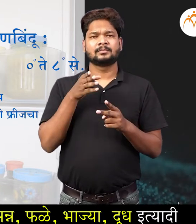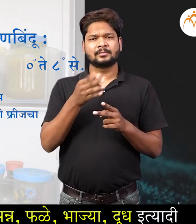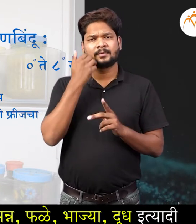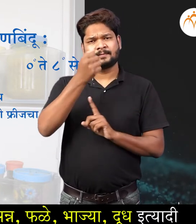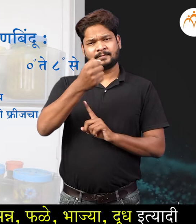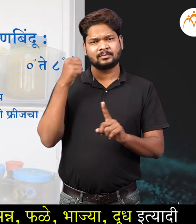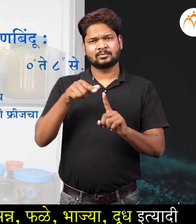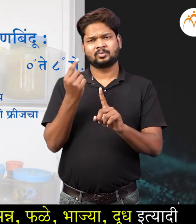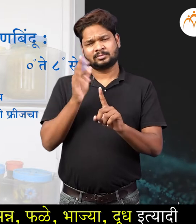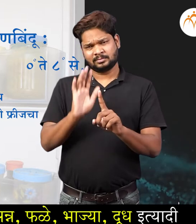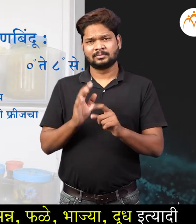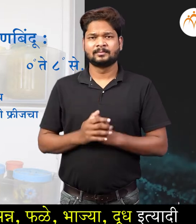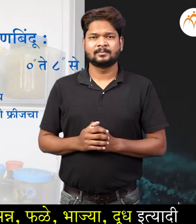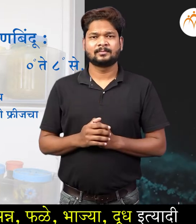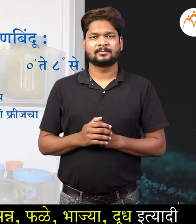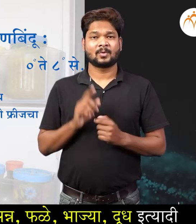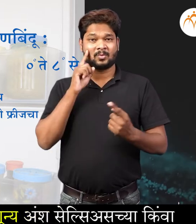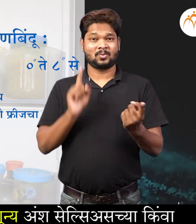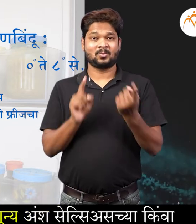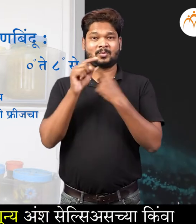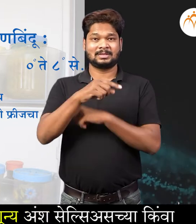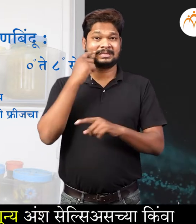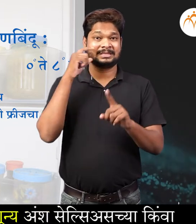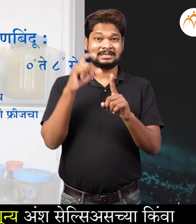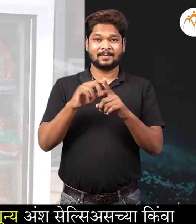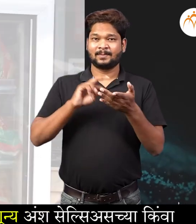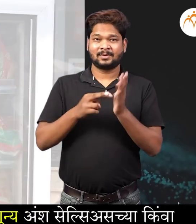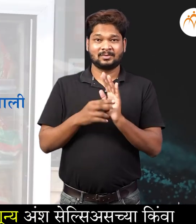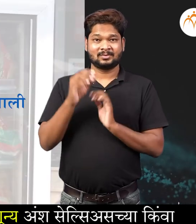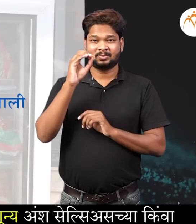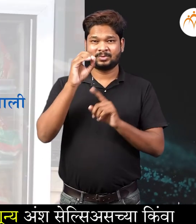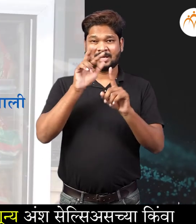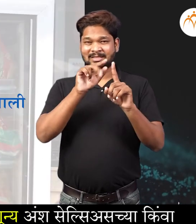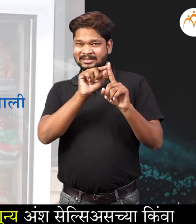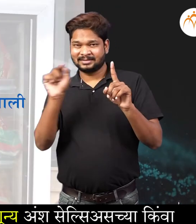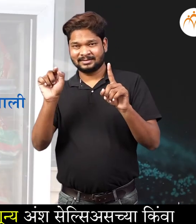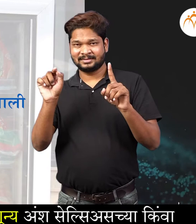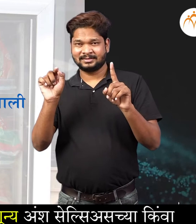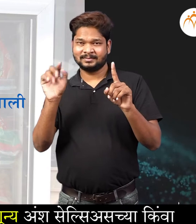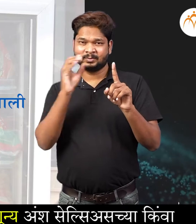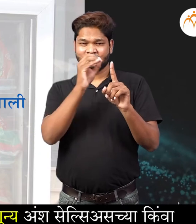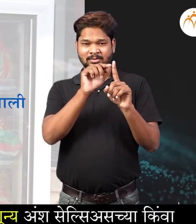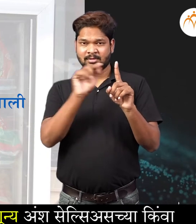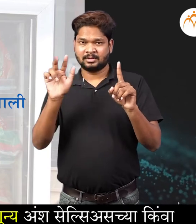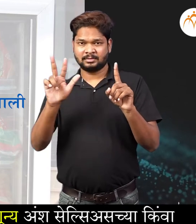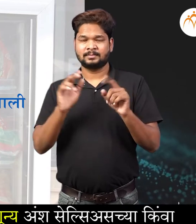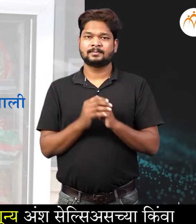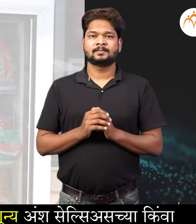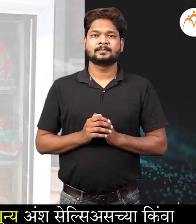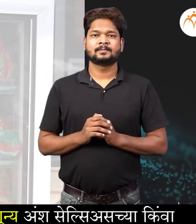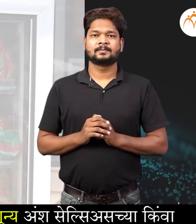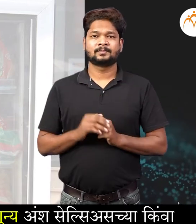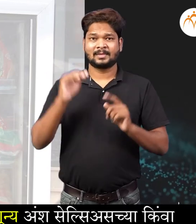साठवने साठी फ्रीच्चा वापर करतो या उलेट गोठने मजे तापमान शुन्य आउंश सेल्सियस चा किवा